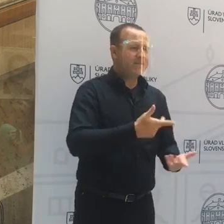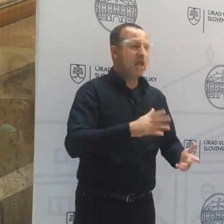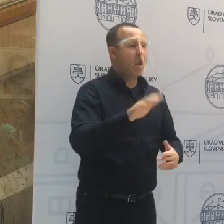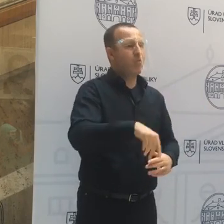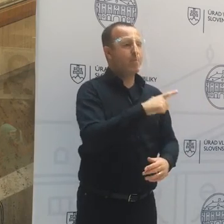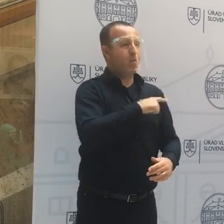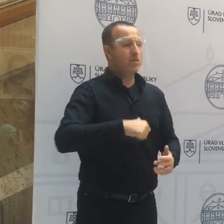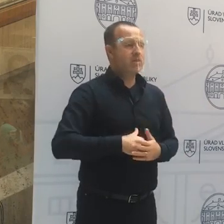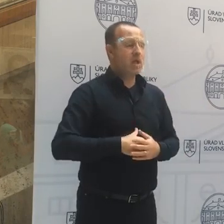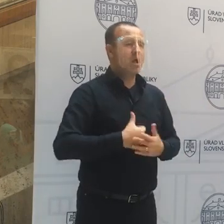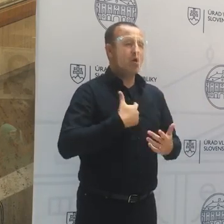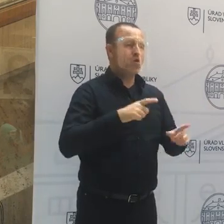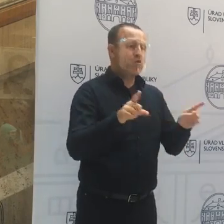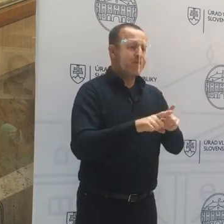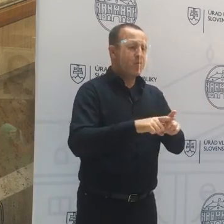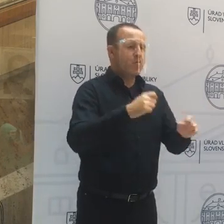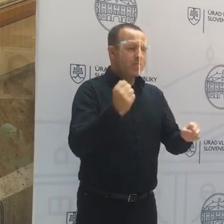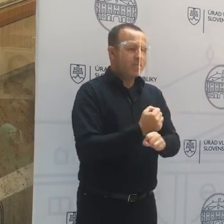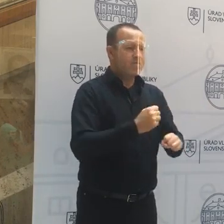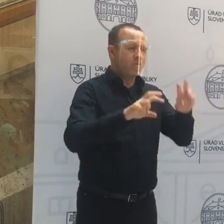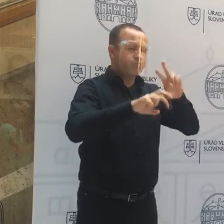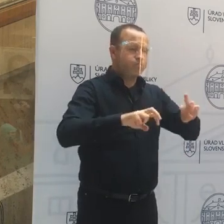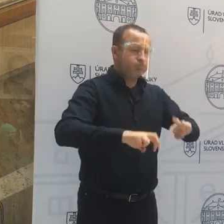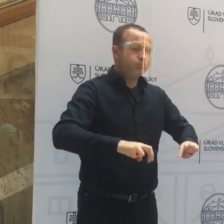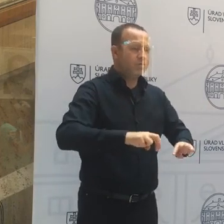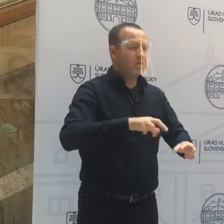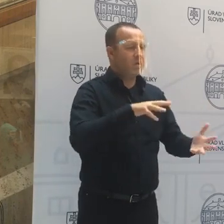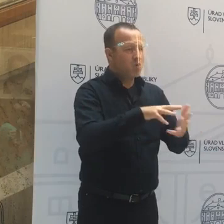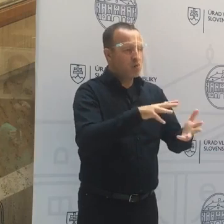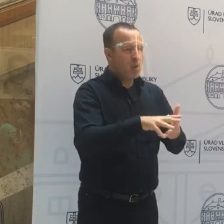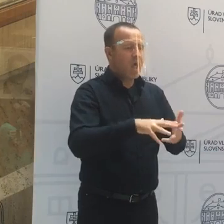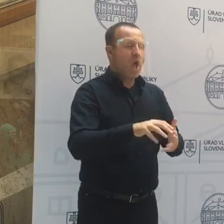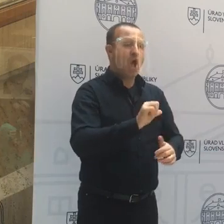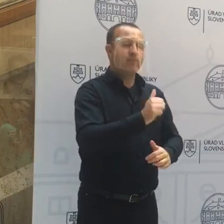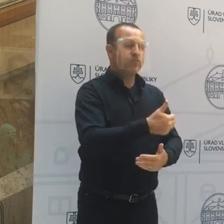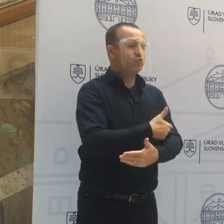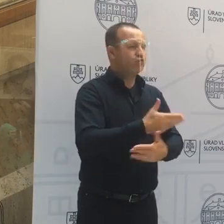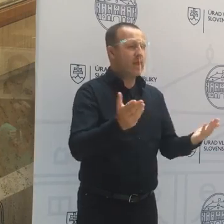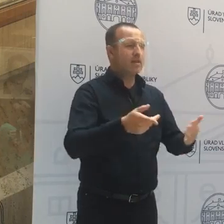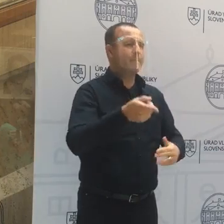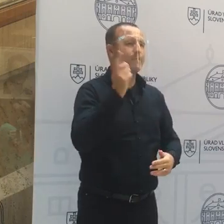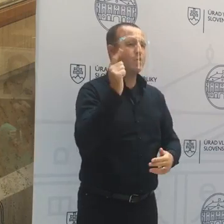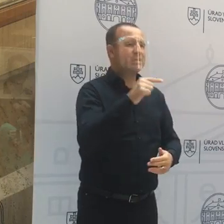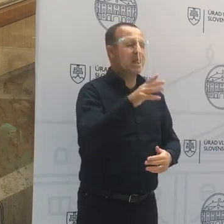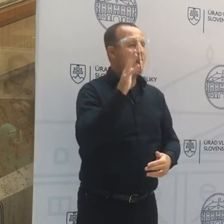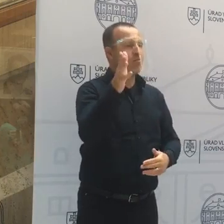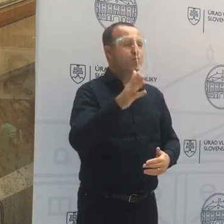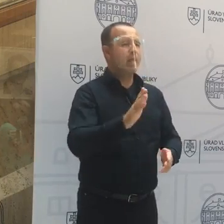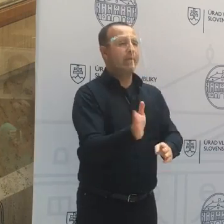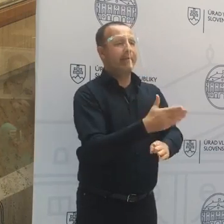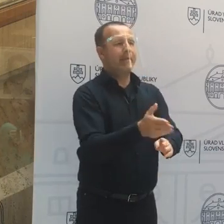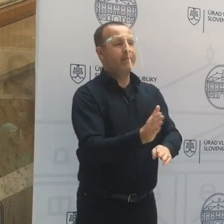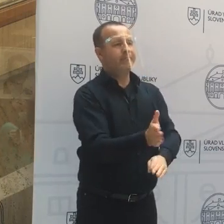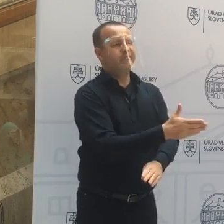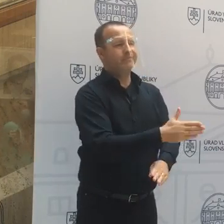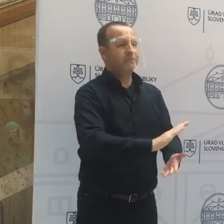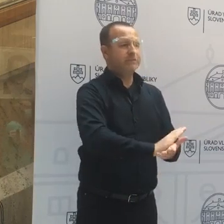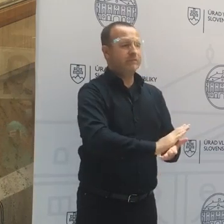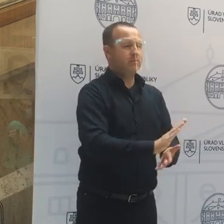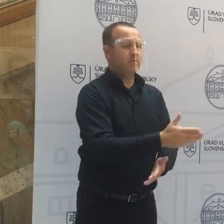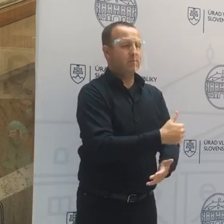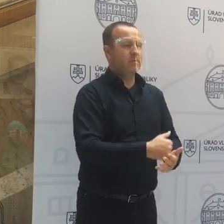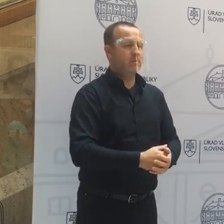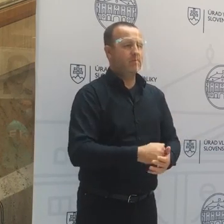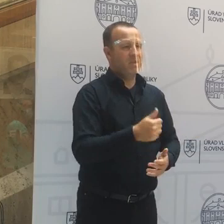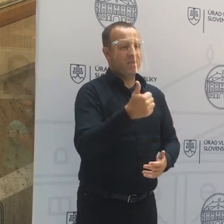budú rovnako dôsledne preverené a že žiadne z takýchto podozrení sa nebude zametať pod koberec. To je jediné, čo